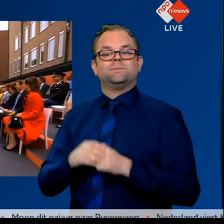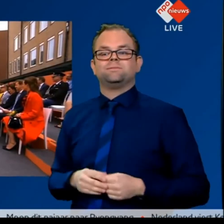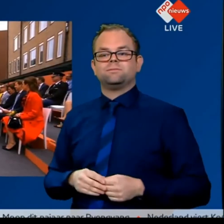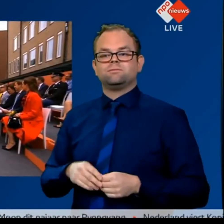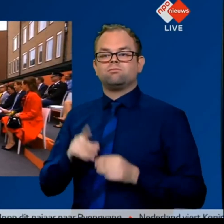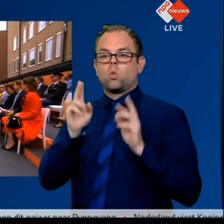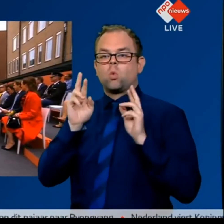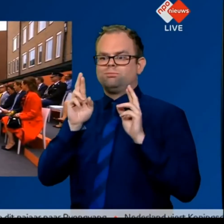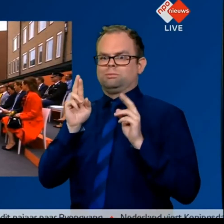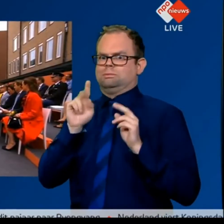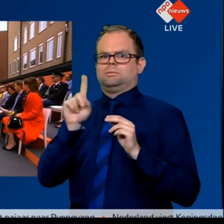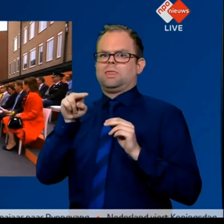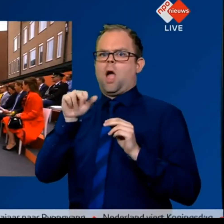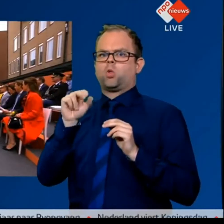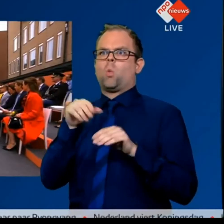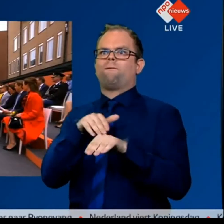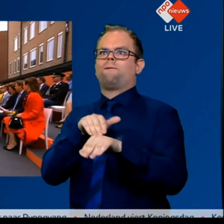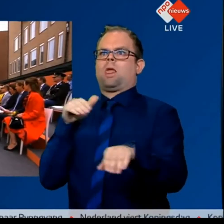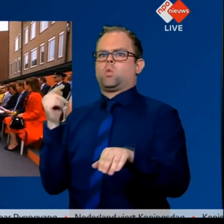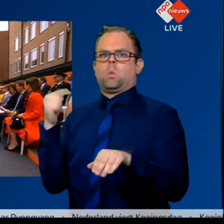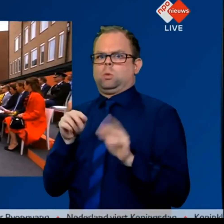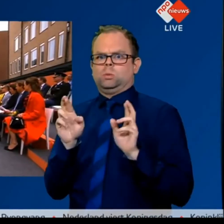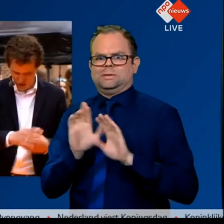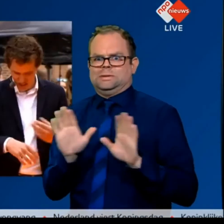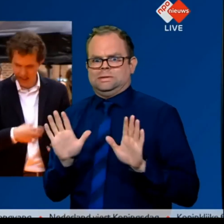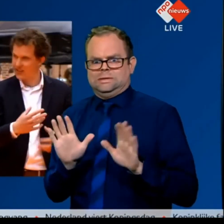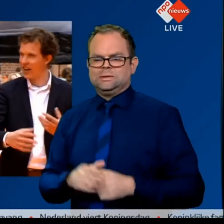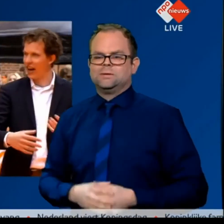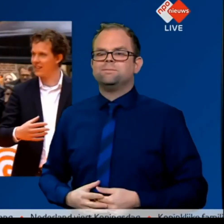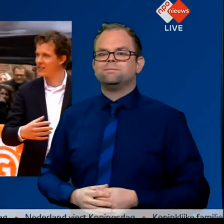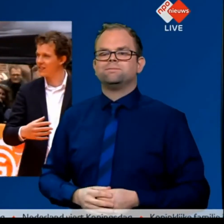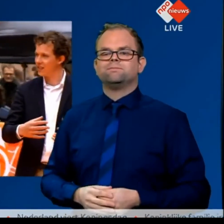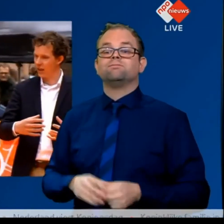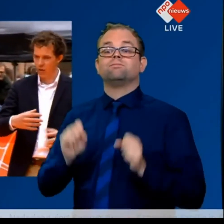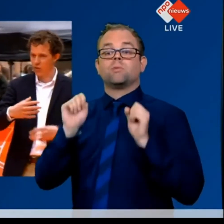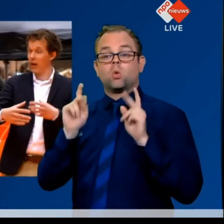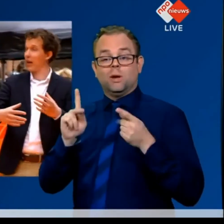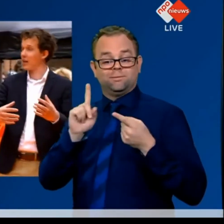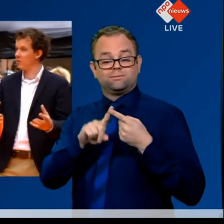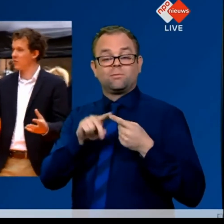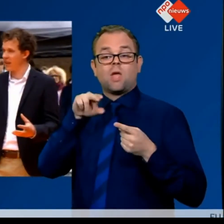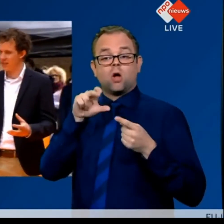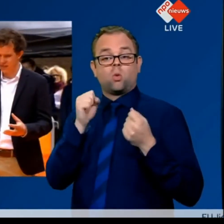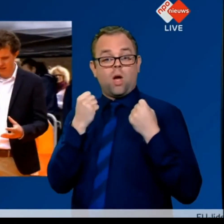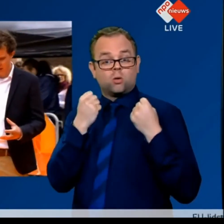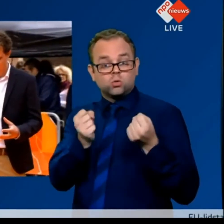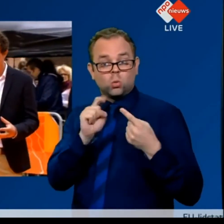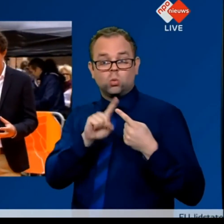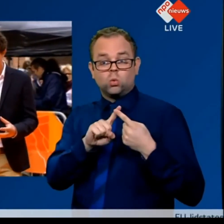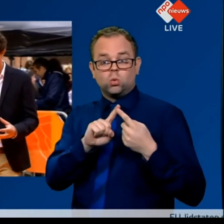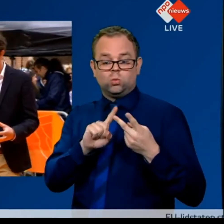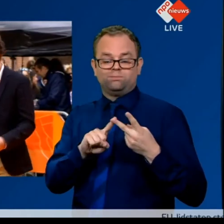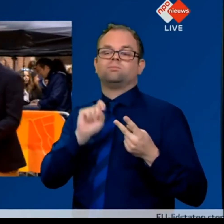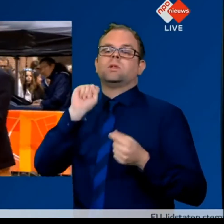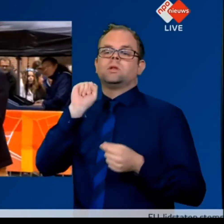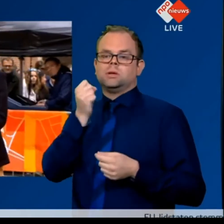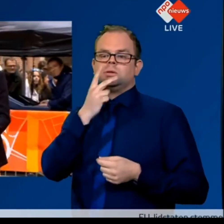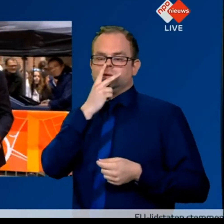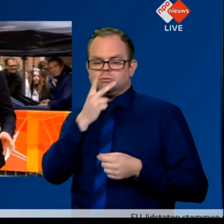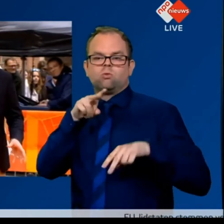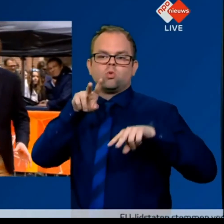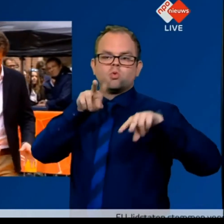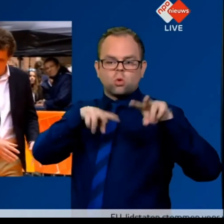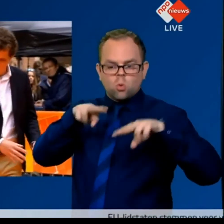Dus Henrike, we kunnen nou die nano-auto maken. We kunnen zien dat hij rijdt en controleren dat hij beweegt. We kunnen